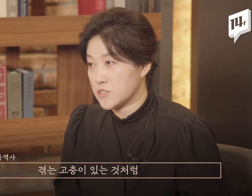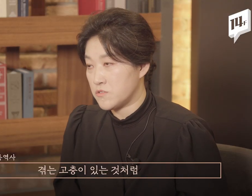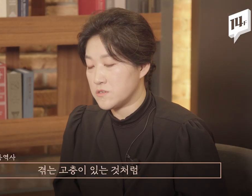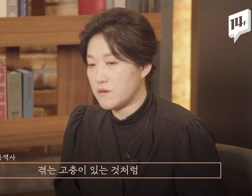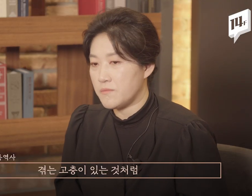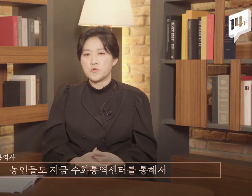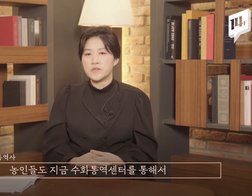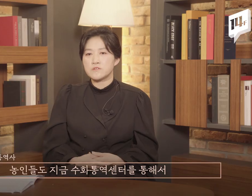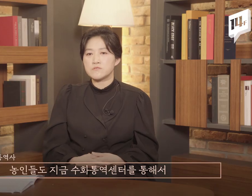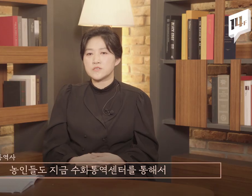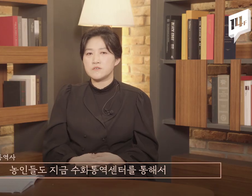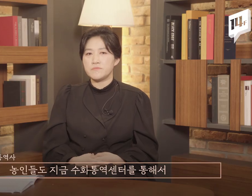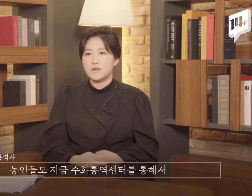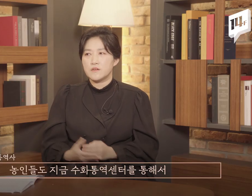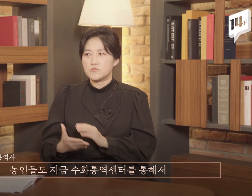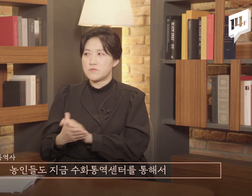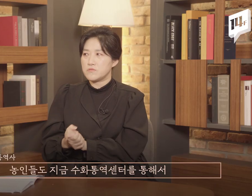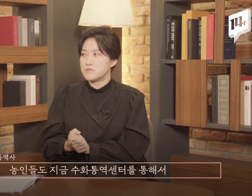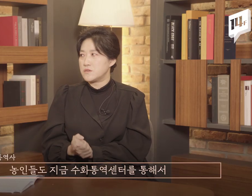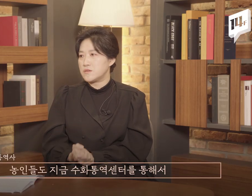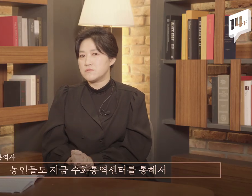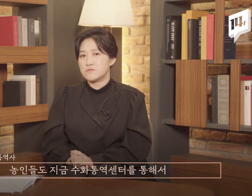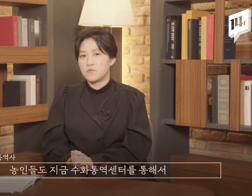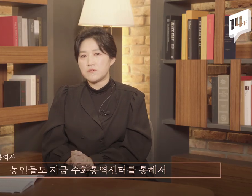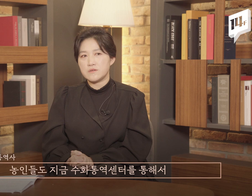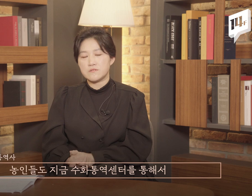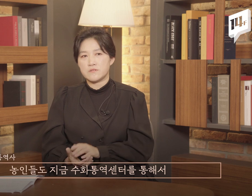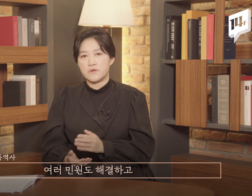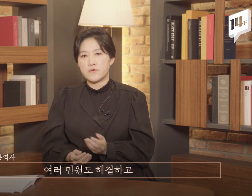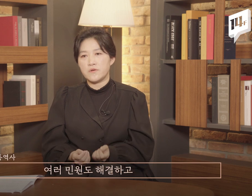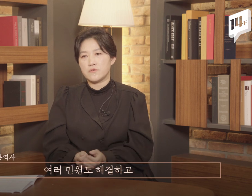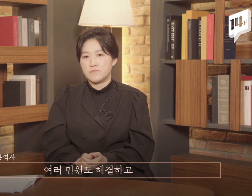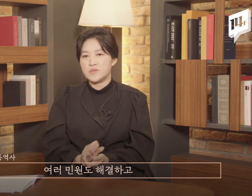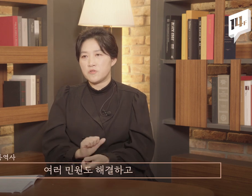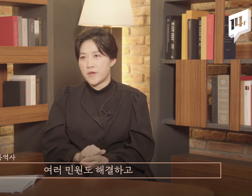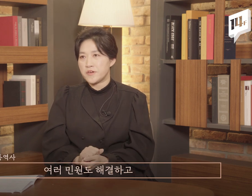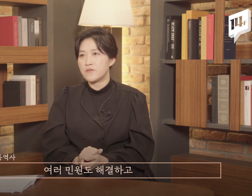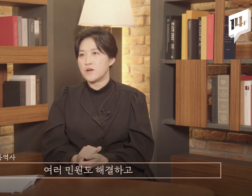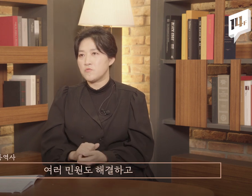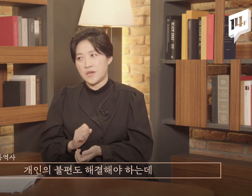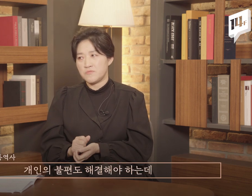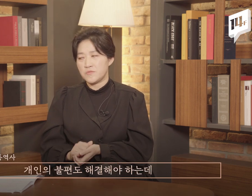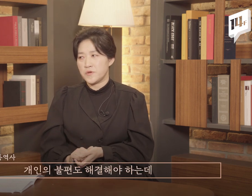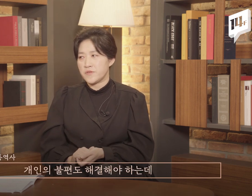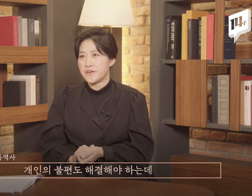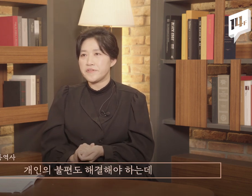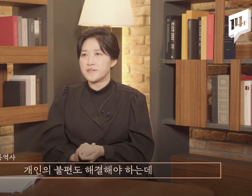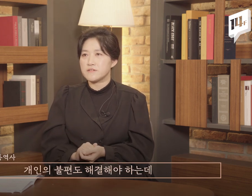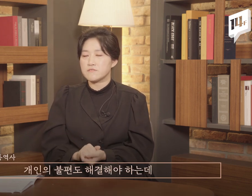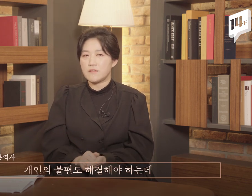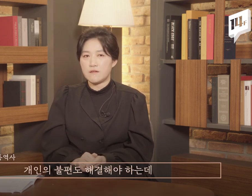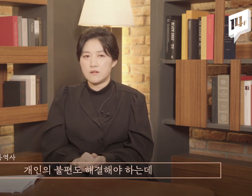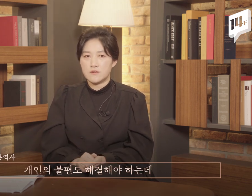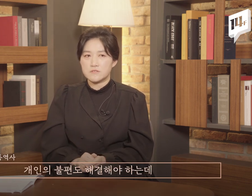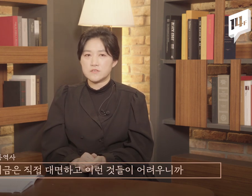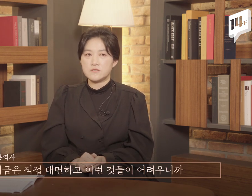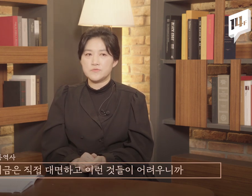있는 것처럼 농인들도 지금 수화통역센터를 통해서 여러 민원도 해결하고 개인의 불편도 해결해야 되는데 지금은